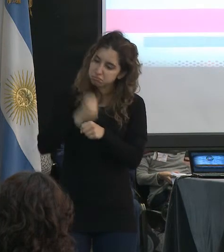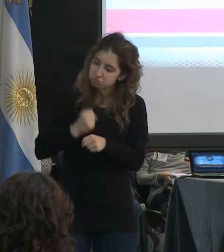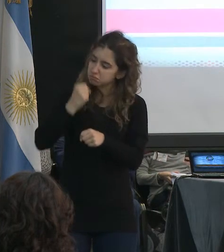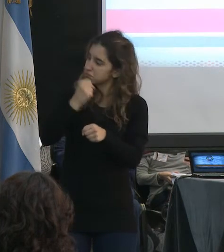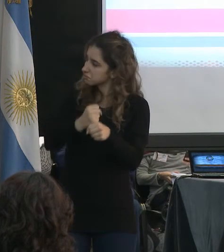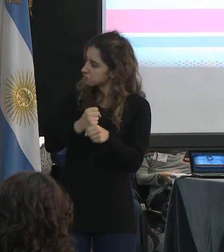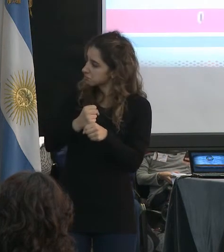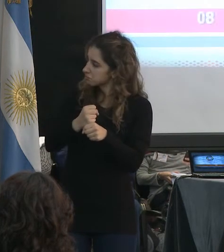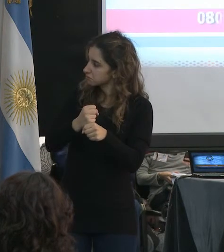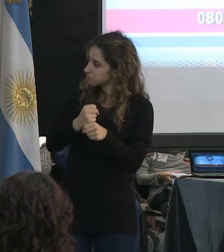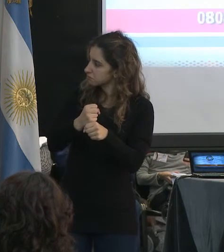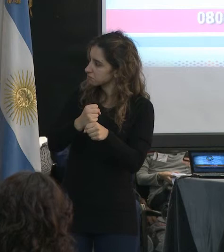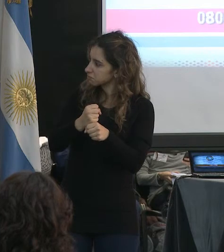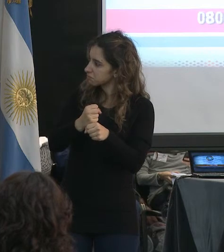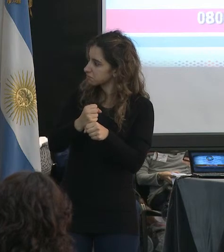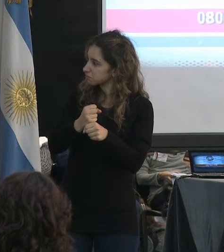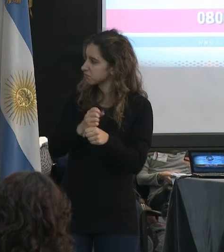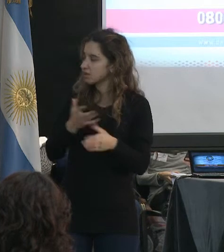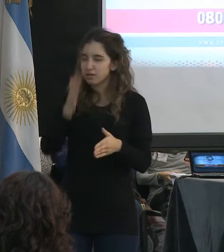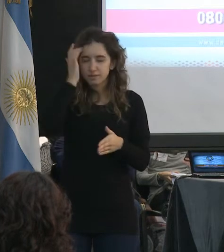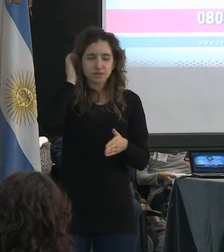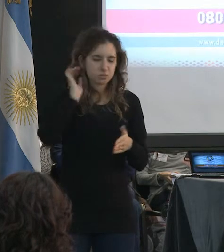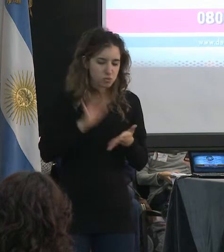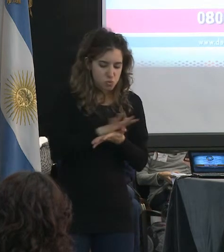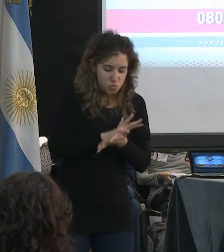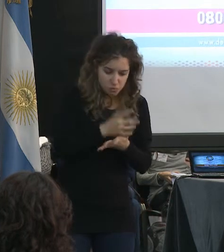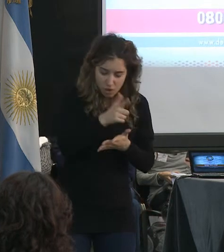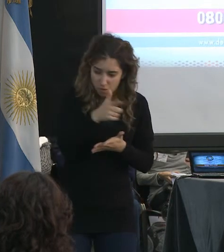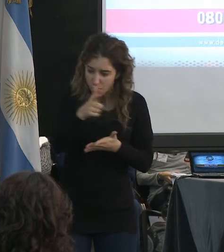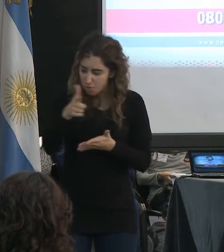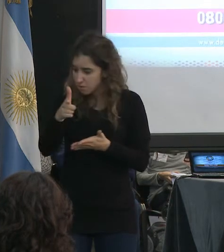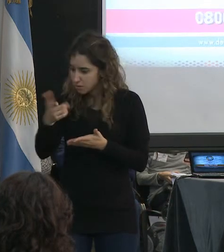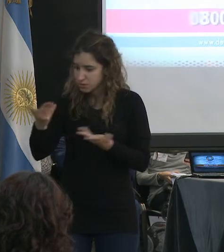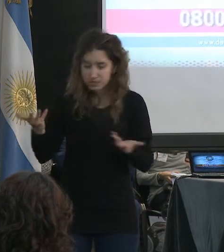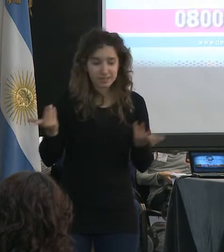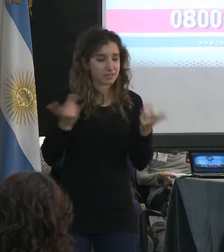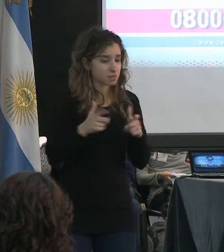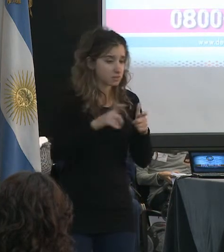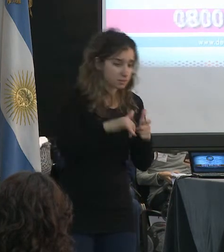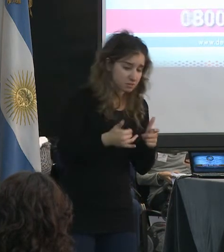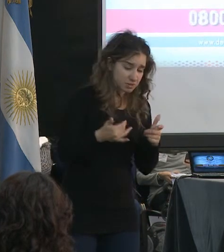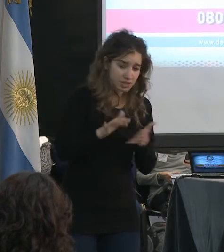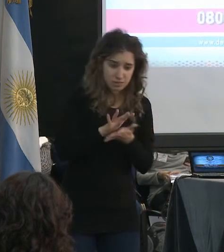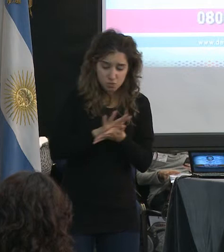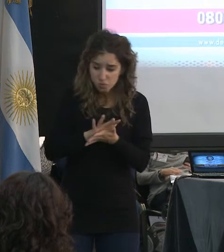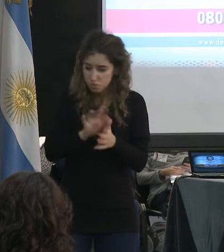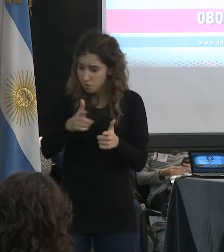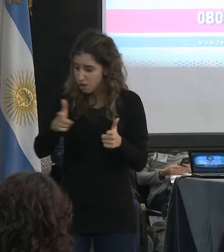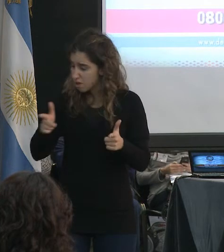a veces al no tener salidas y escape más allá de las reuniones que uno puede tener con colegas